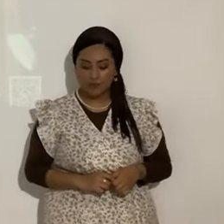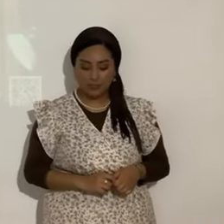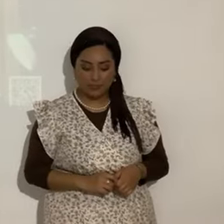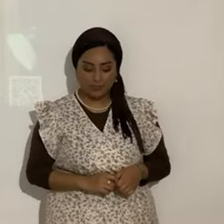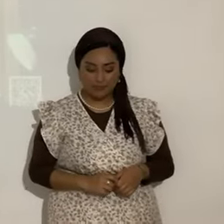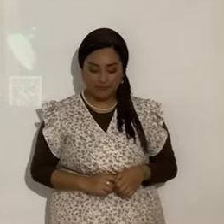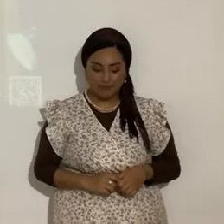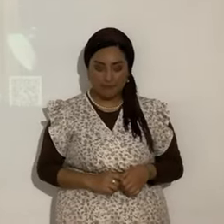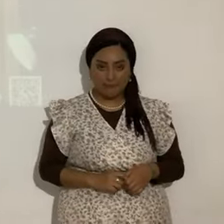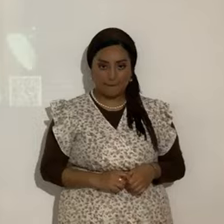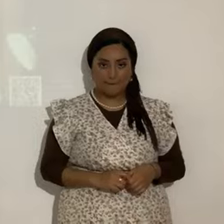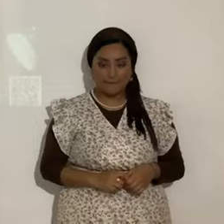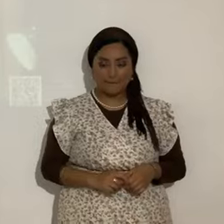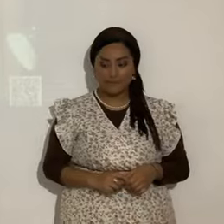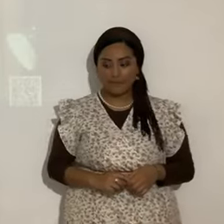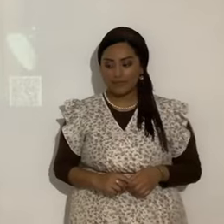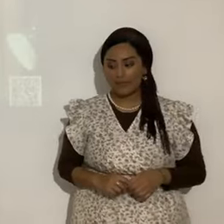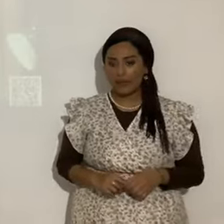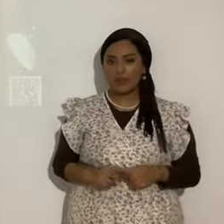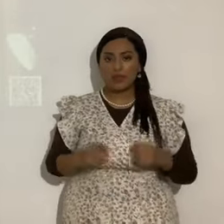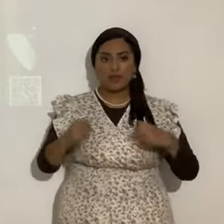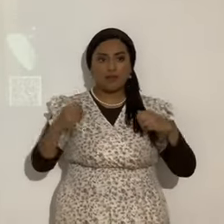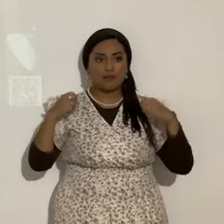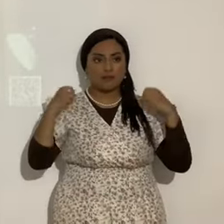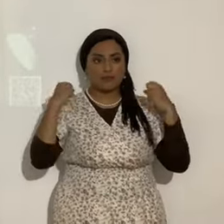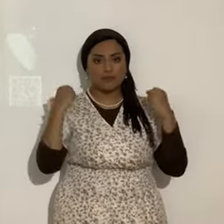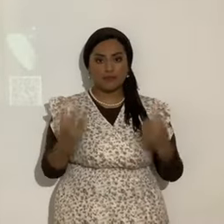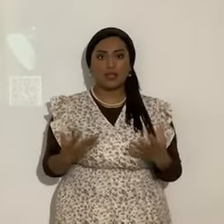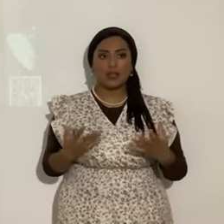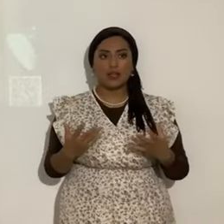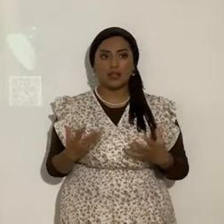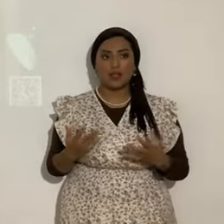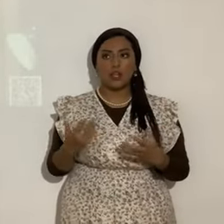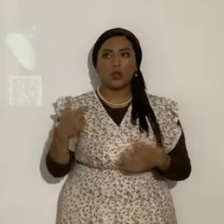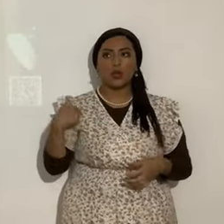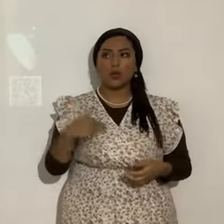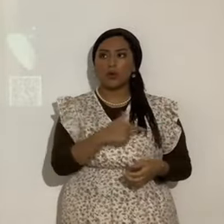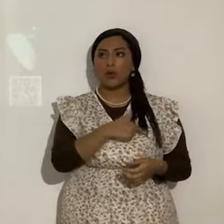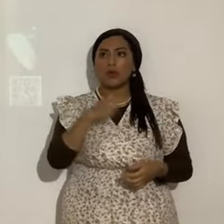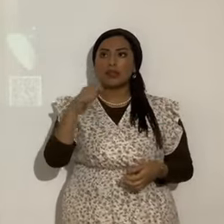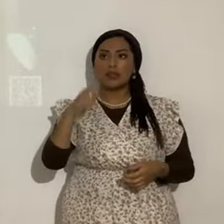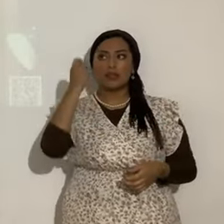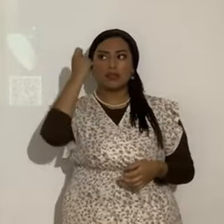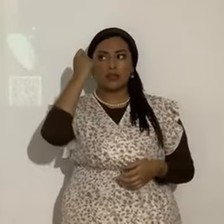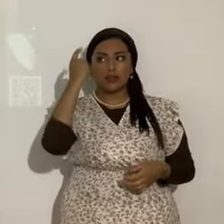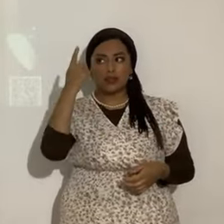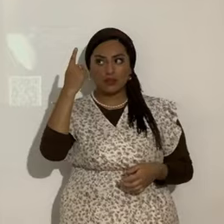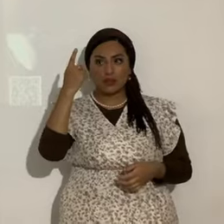Miren, muchas partes hay que entender que las manipuló Roma,